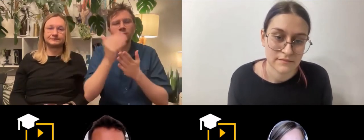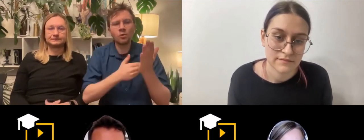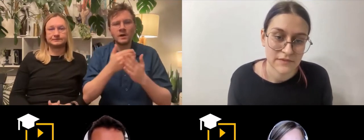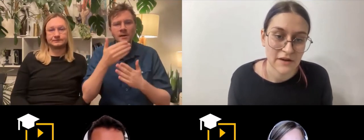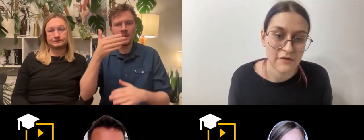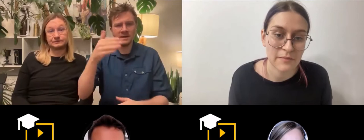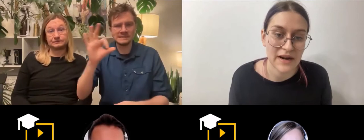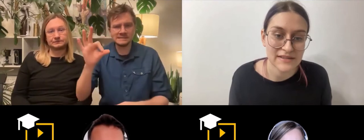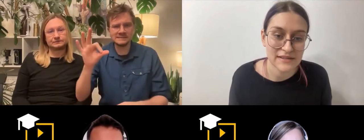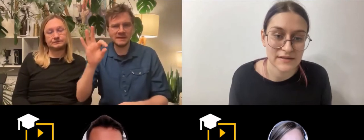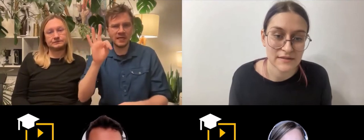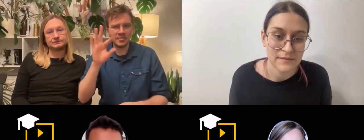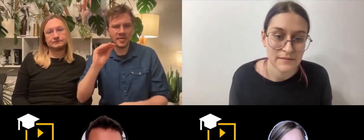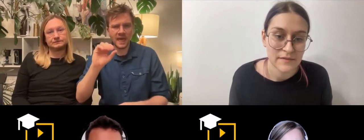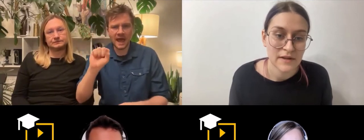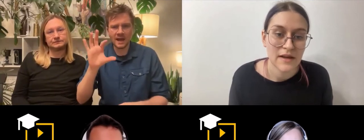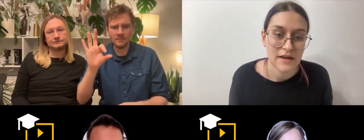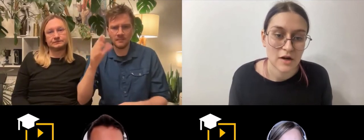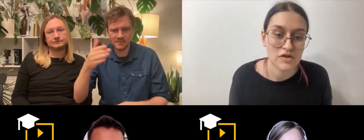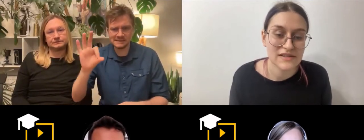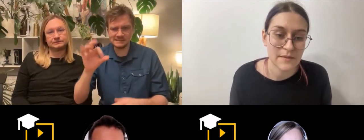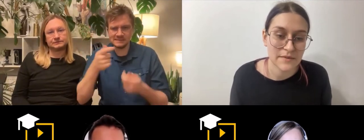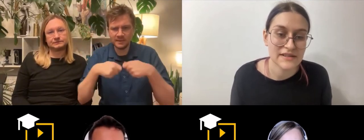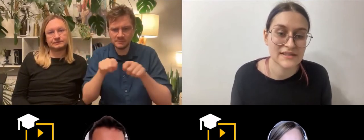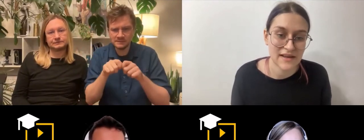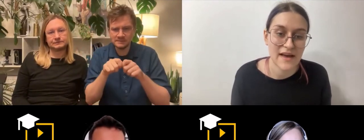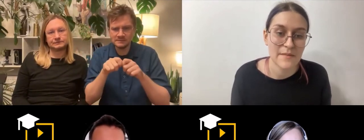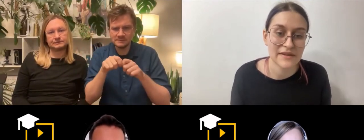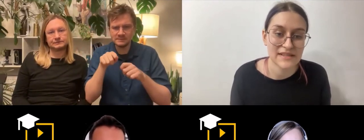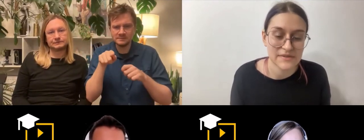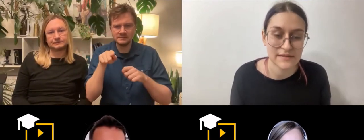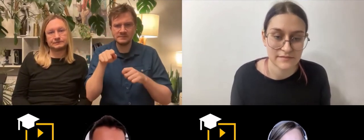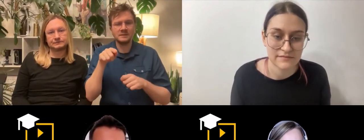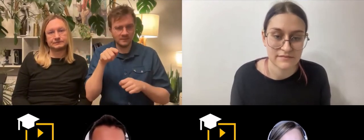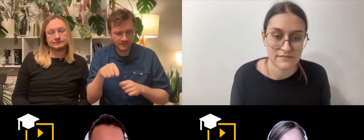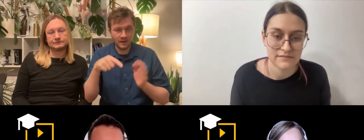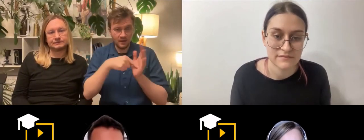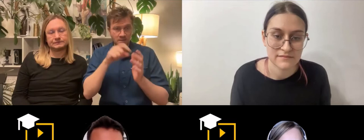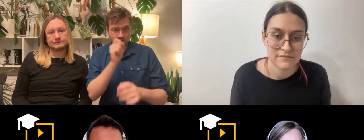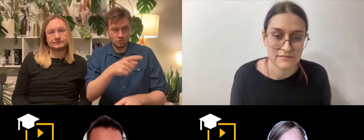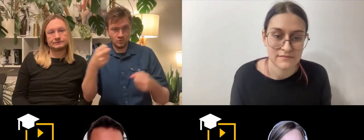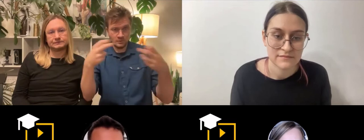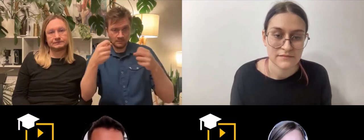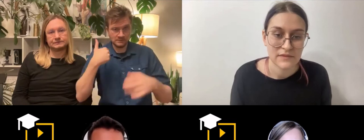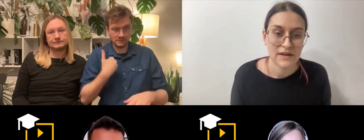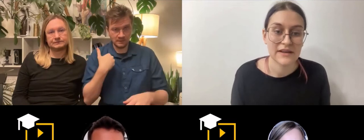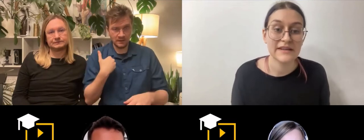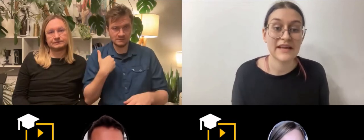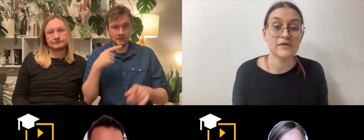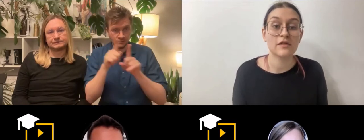W pracy korzystamy z MS Teams i tam są